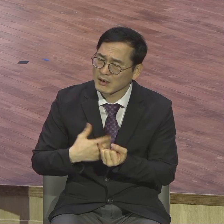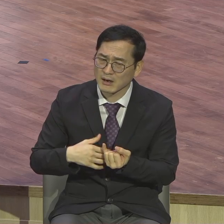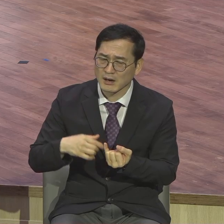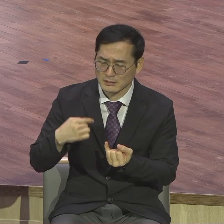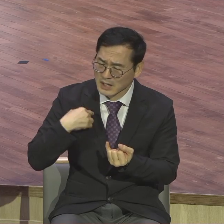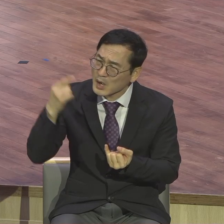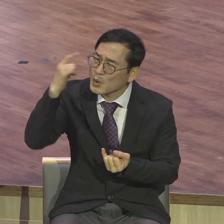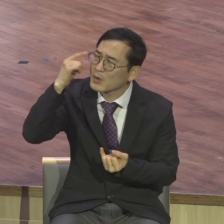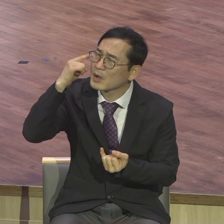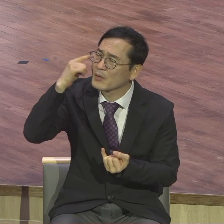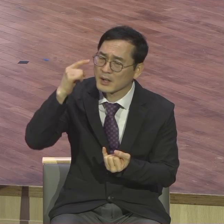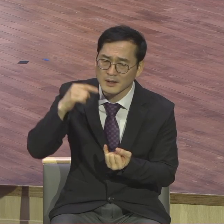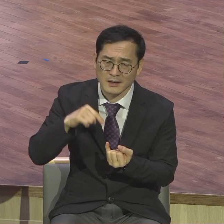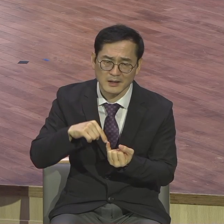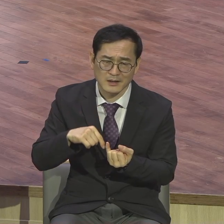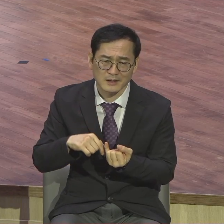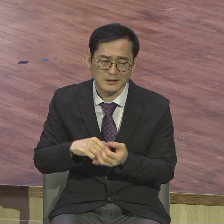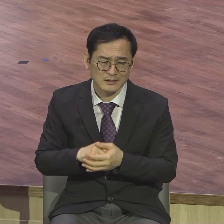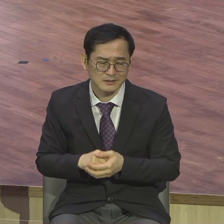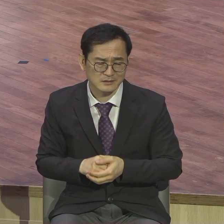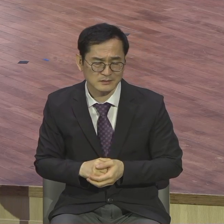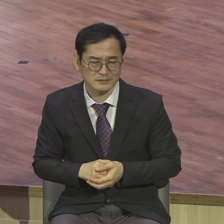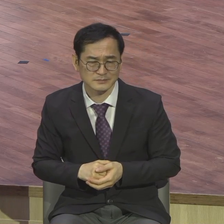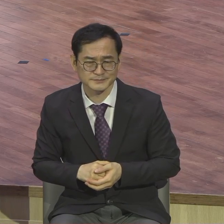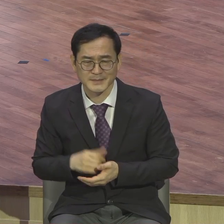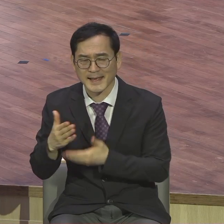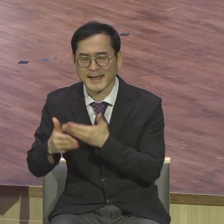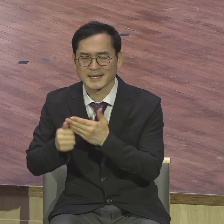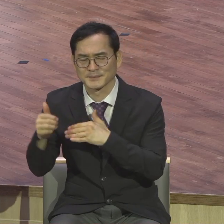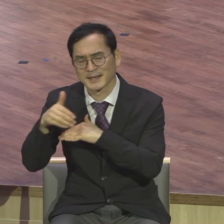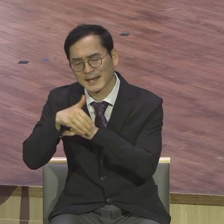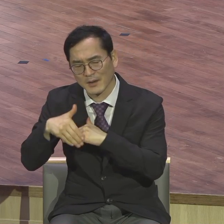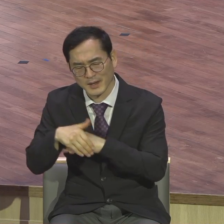하나님이 또 다른 현장을 주기 위해서 이렇게 하셨다는 것입니다